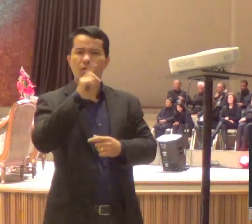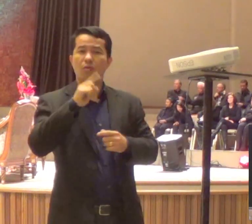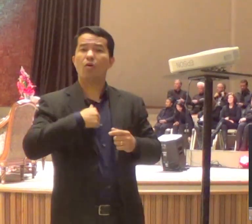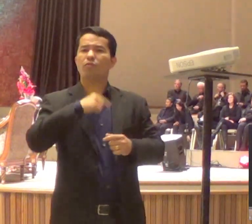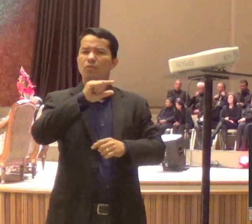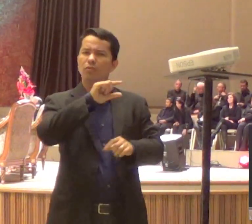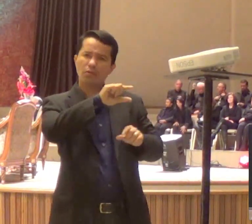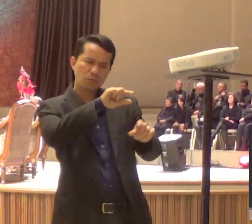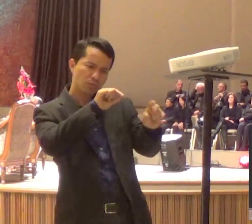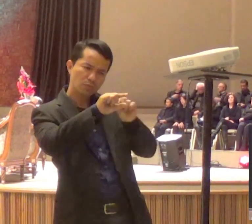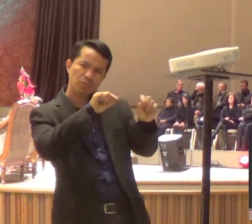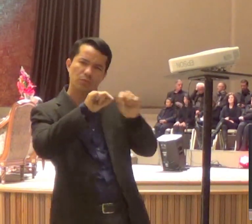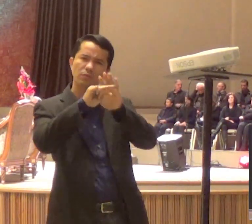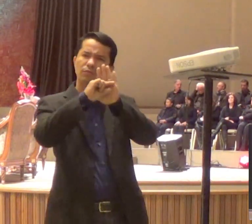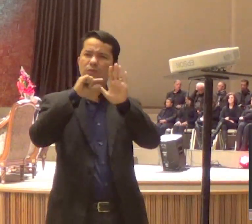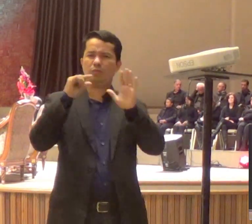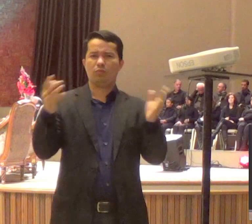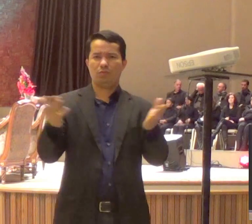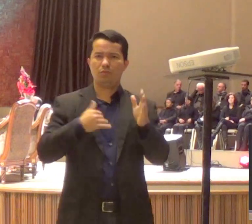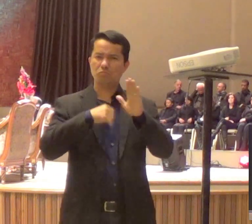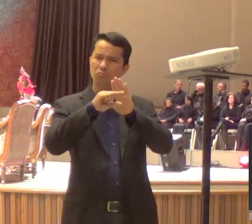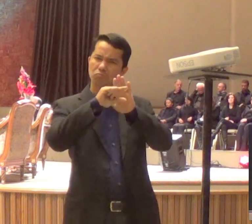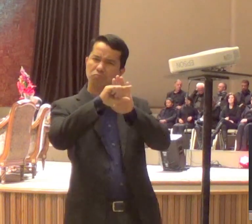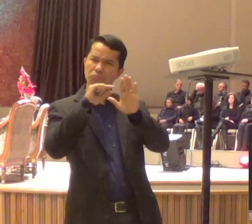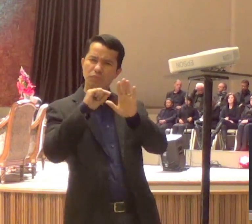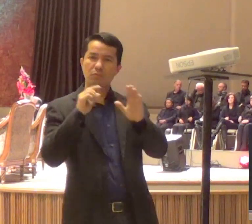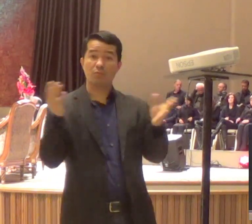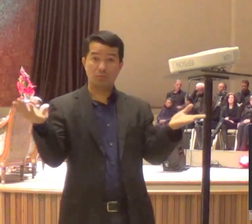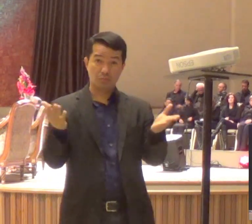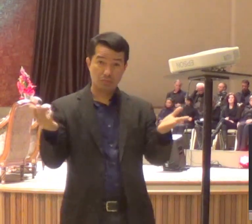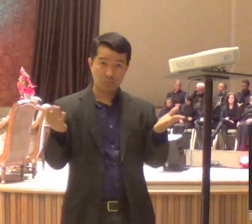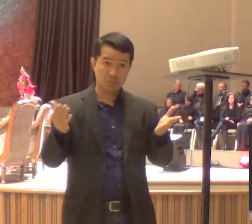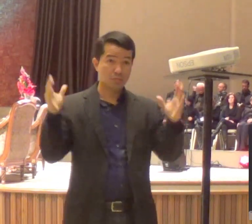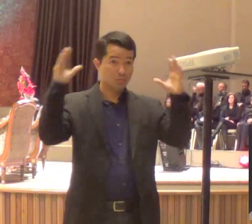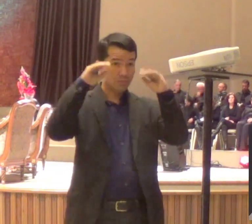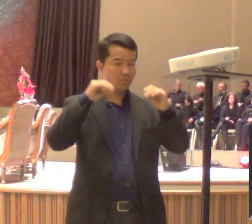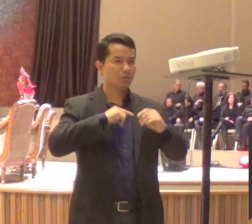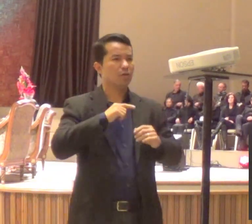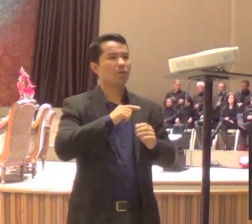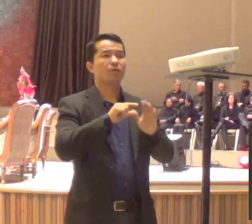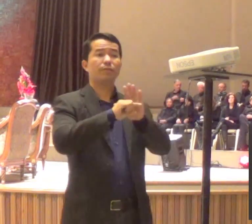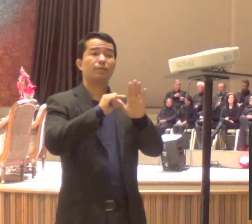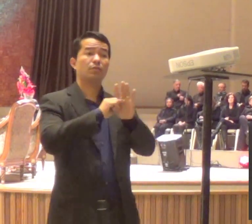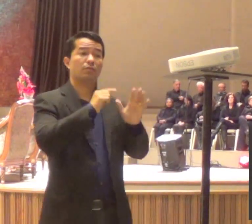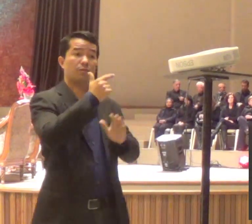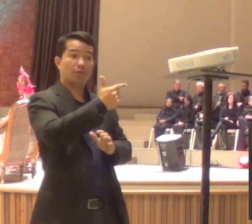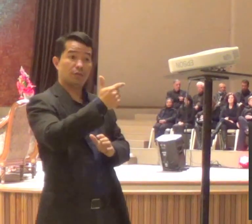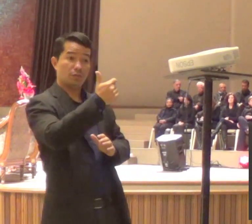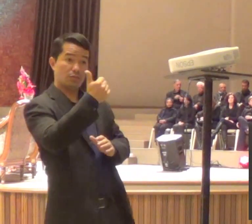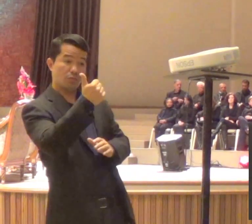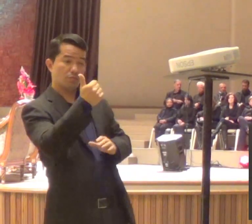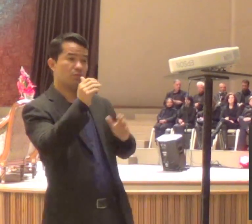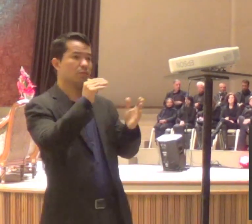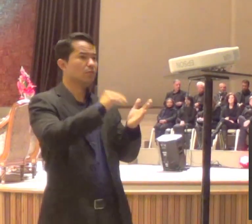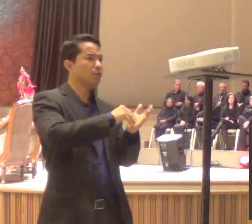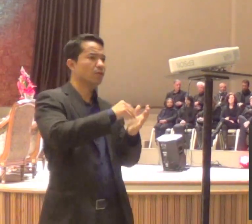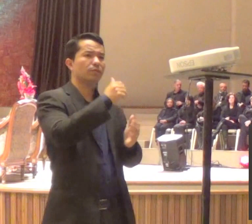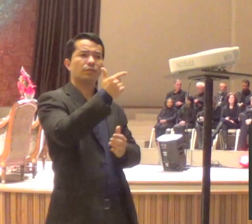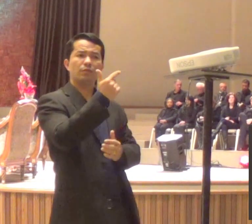versículos e o texto que eu vou ler para meditar essa noite, são os versículos 21 a 23, nesse